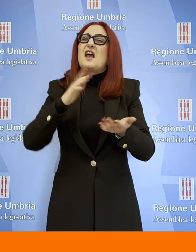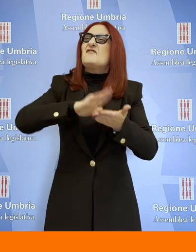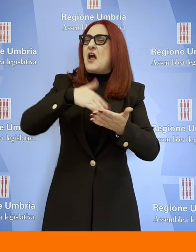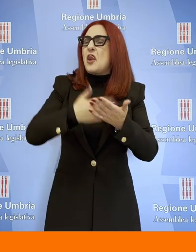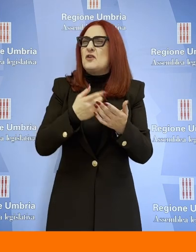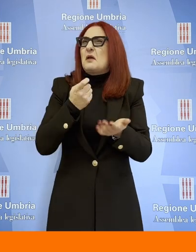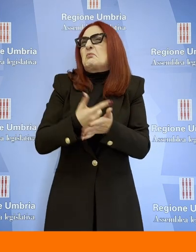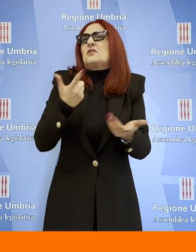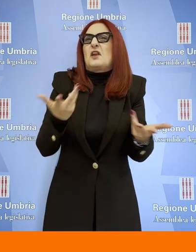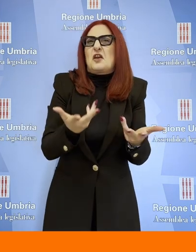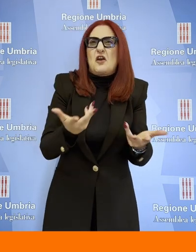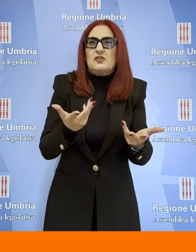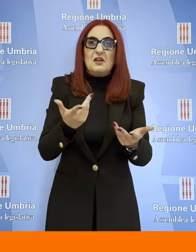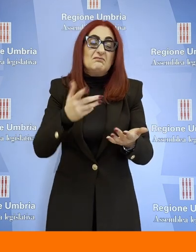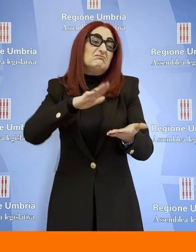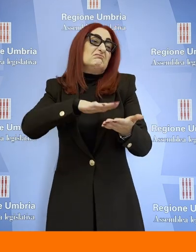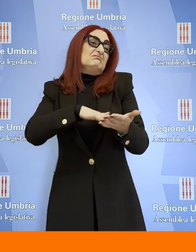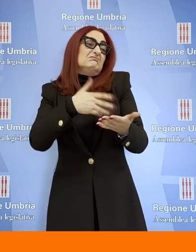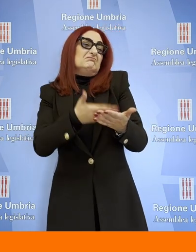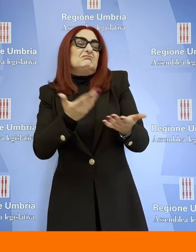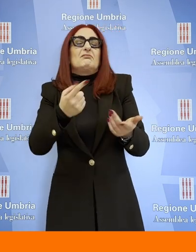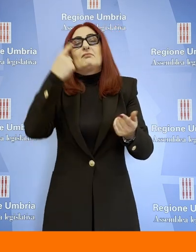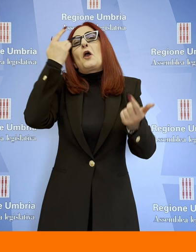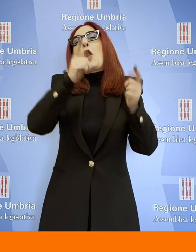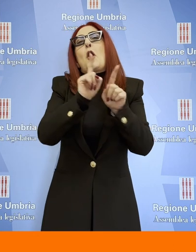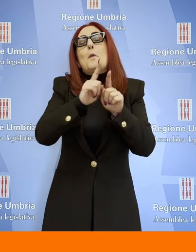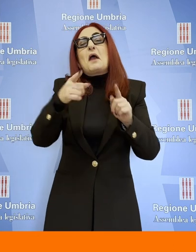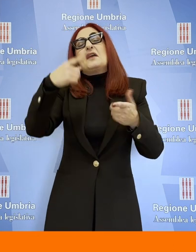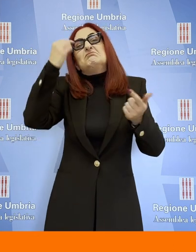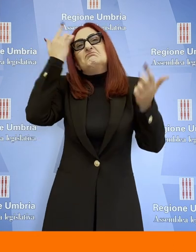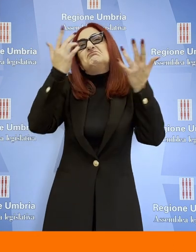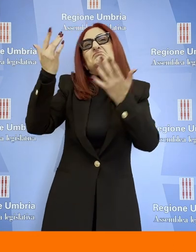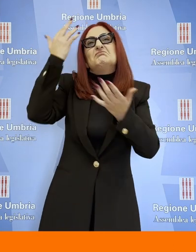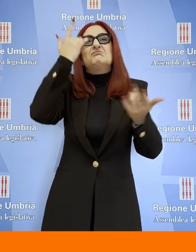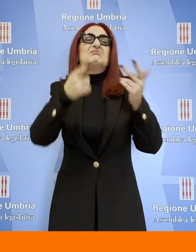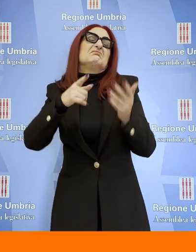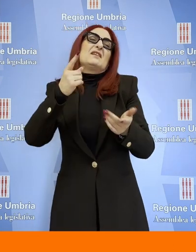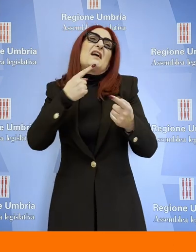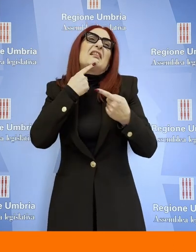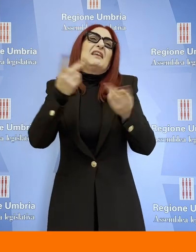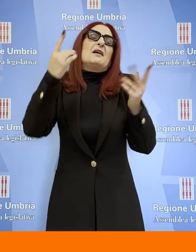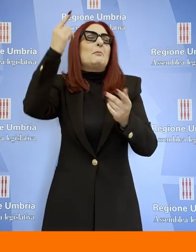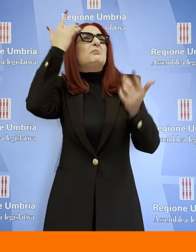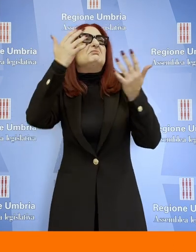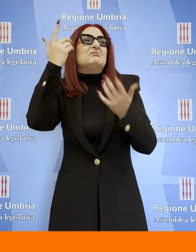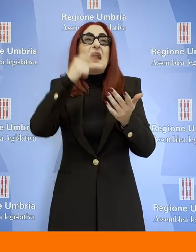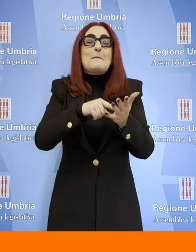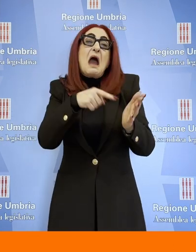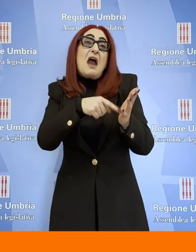principio, che non hanno un effetto neanche giuridico perché non vengono sanzionati con una